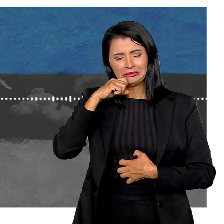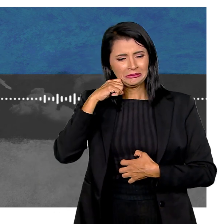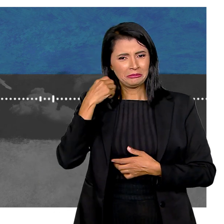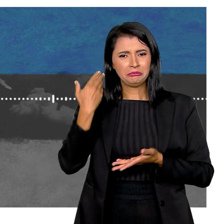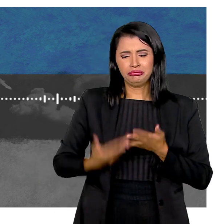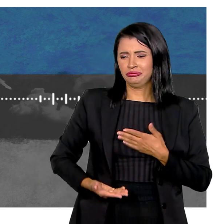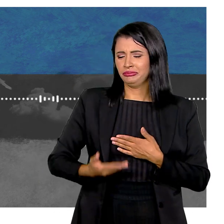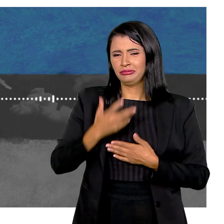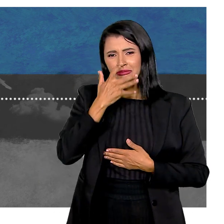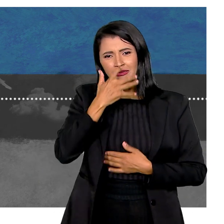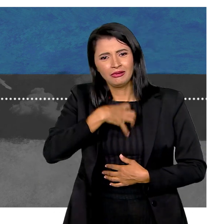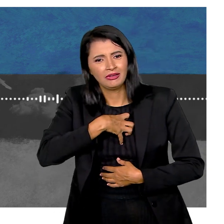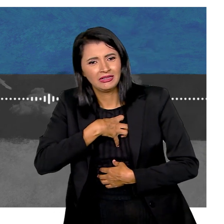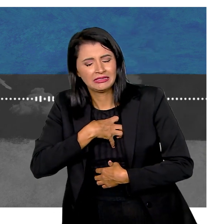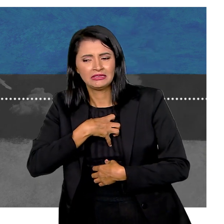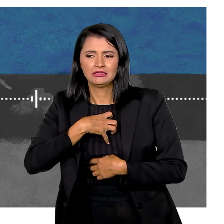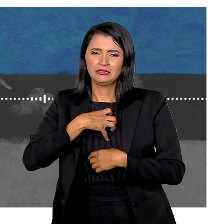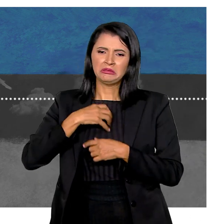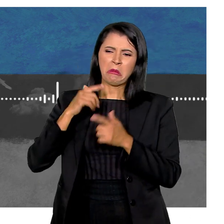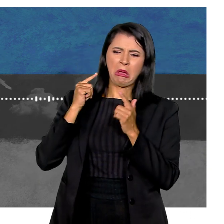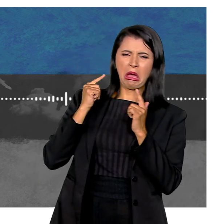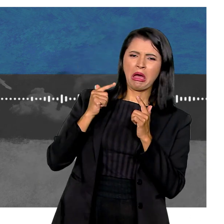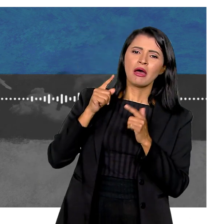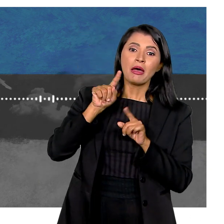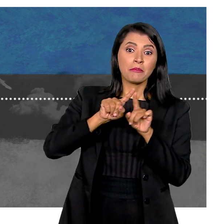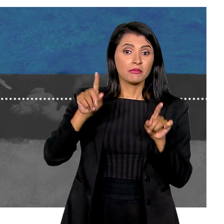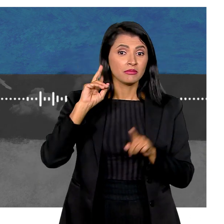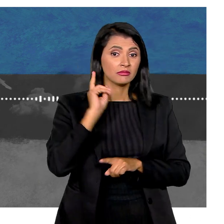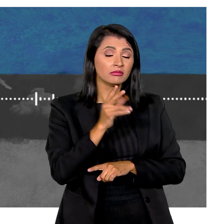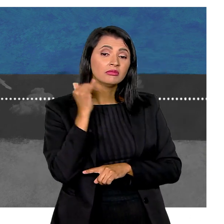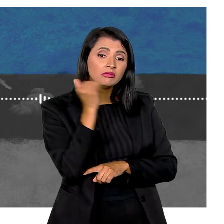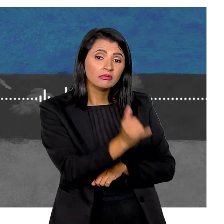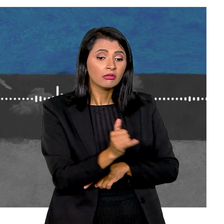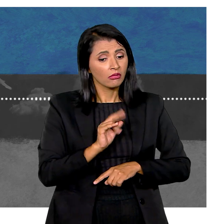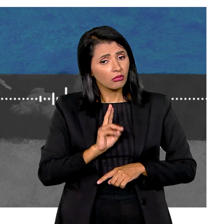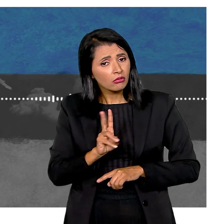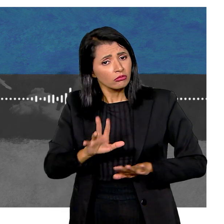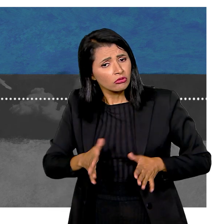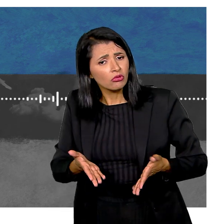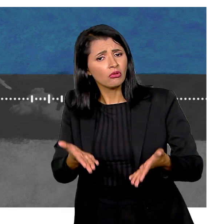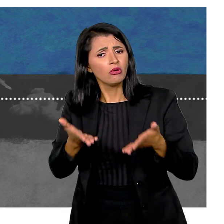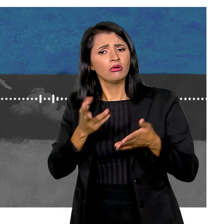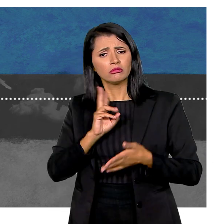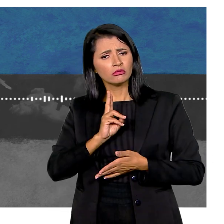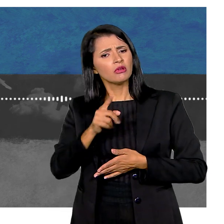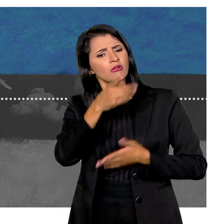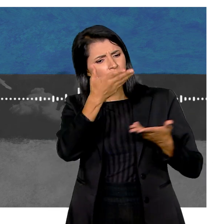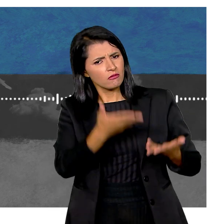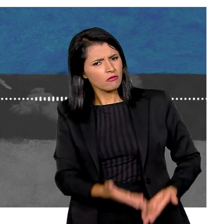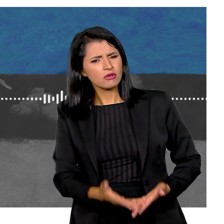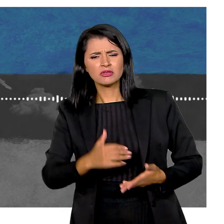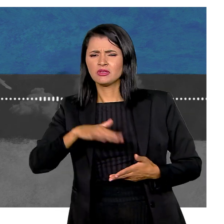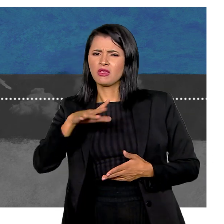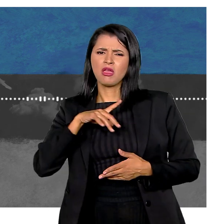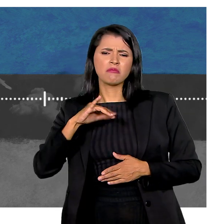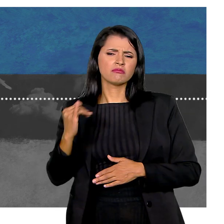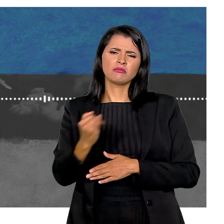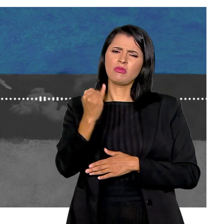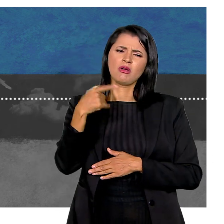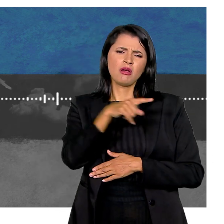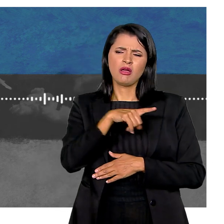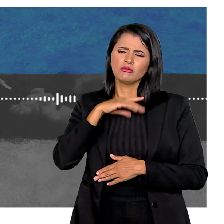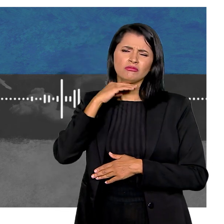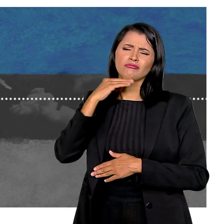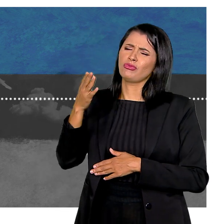fracassado Às vezes se sentindo ridicularizado Mas eu sempre falo para ele A bola para frente Vamos tocar Você é mais que